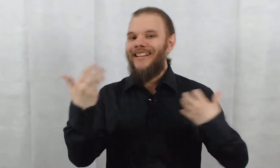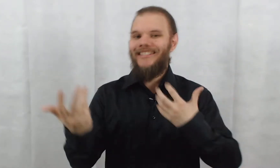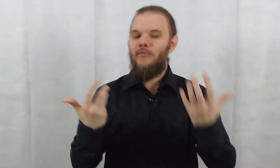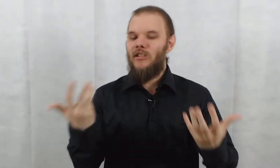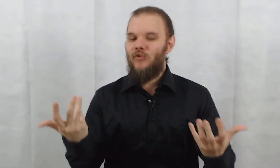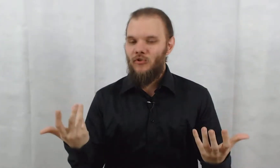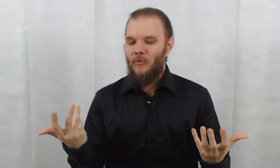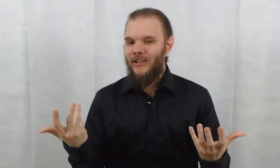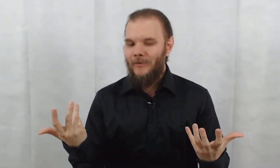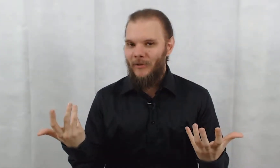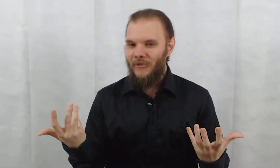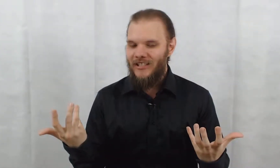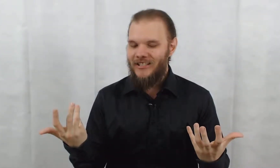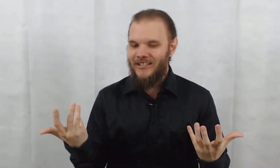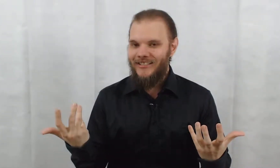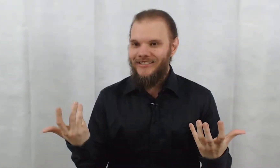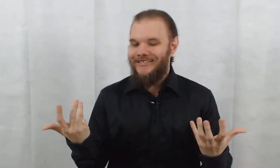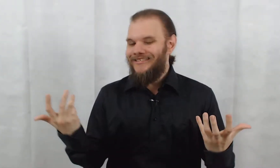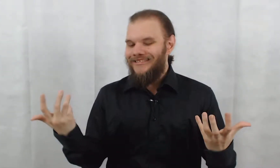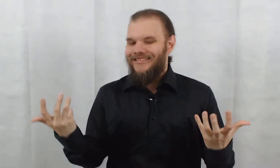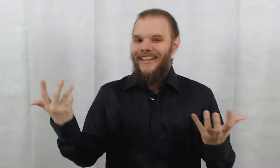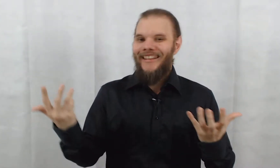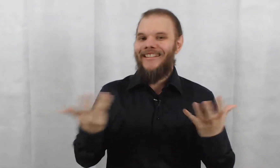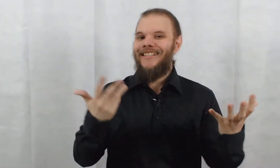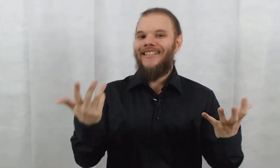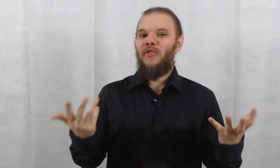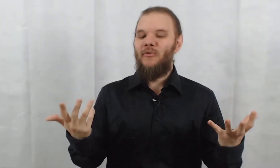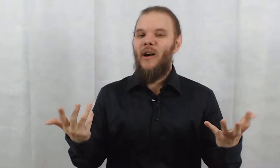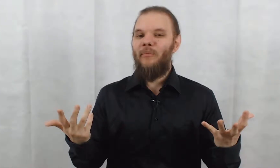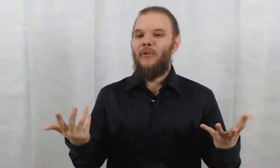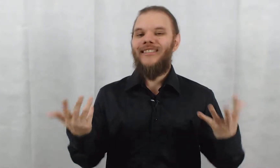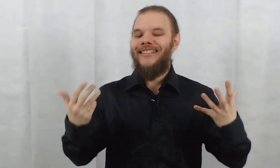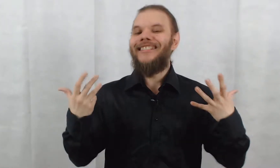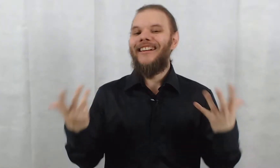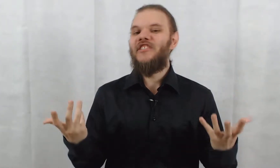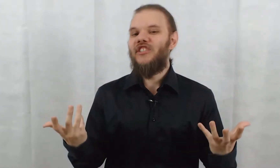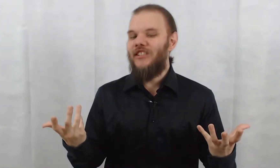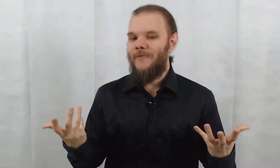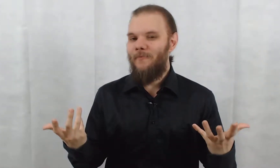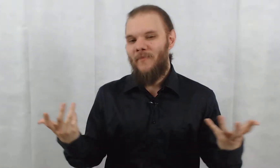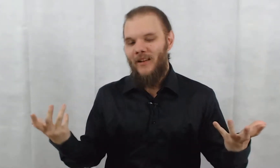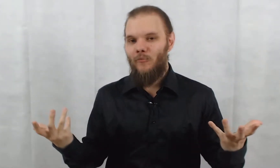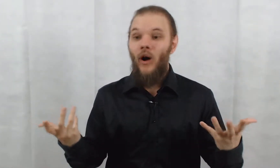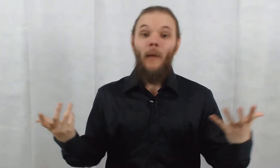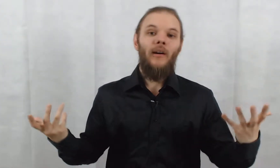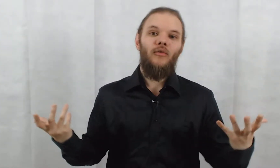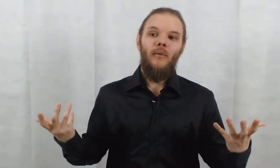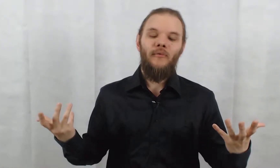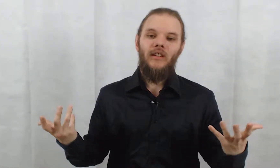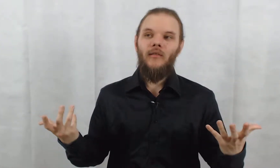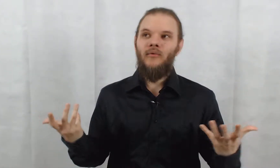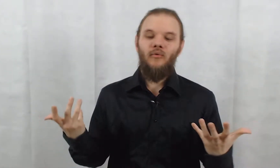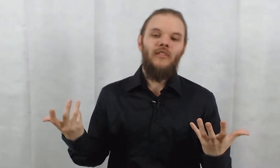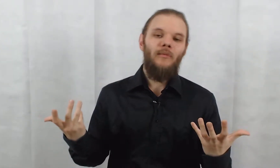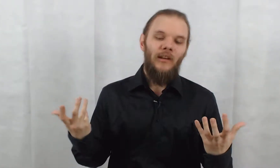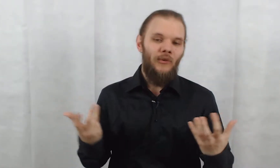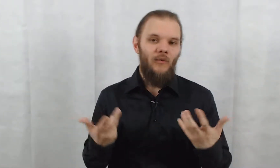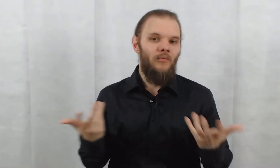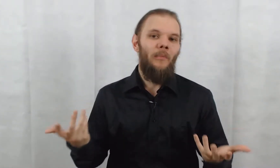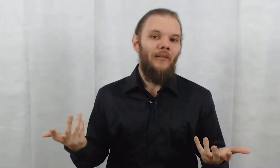dynamiques justement avec les personnages. Et ça se voit un peu, c'est très rigide. Bon, après, Swamp Thing, vu tous ses pouvoirs, toute façon, il ne pouvait pas y avoir